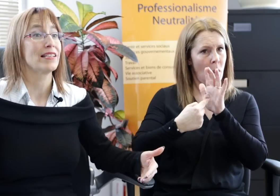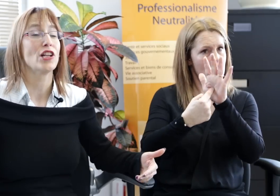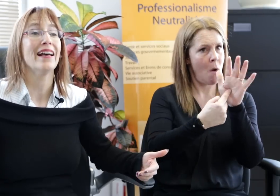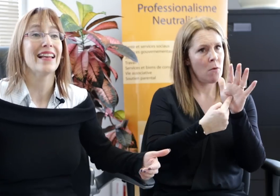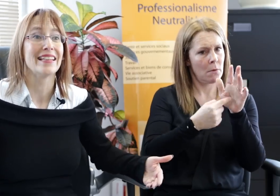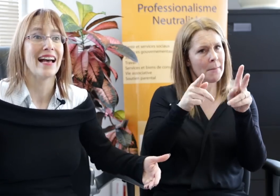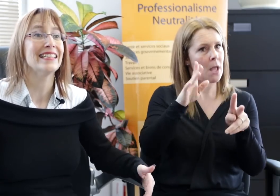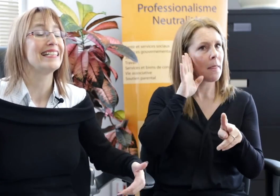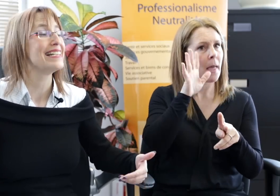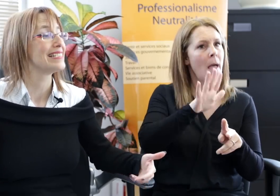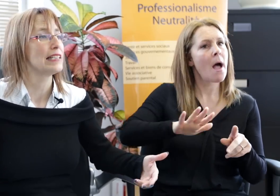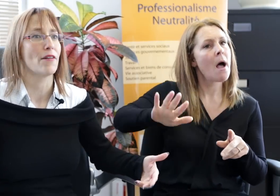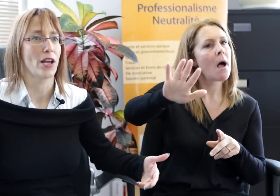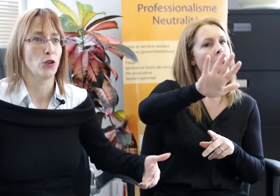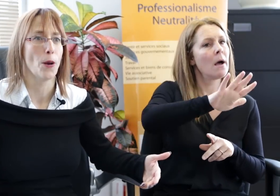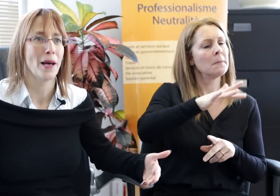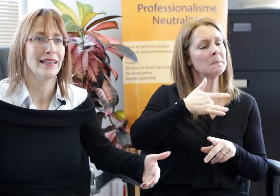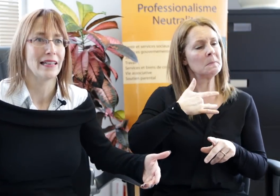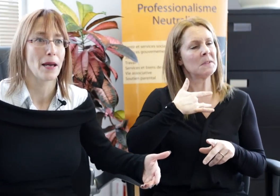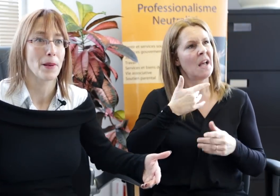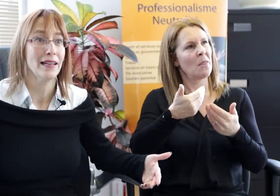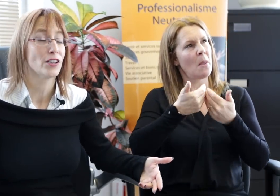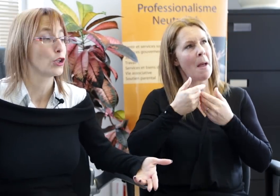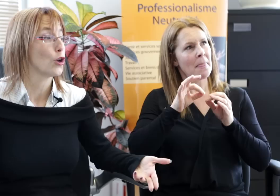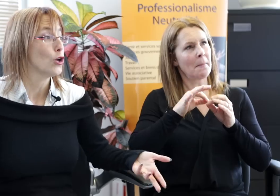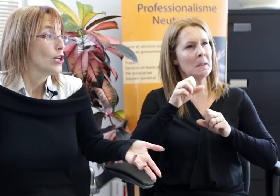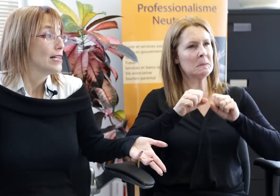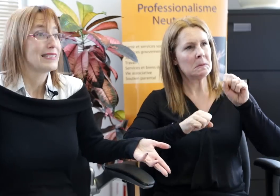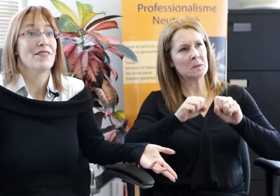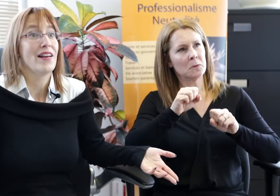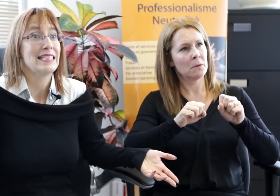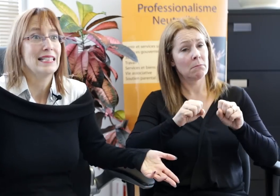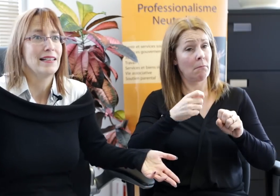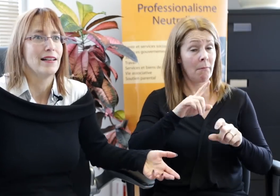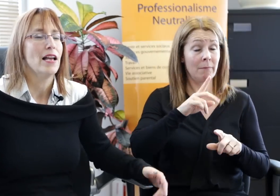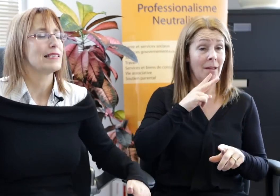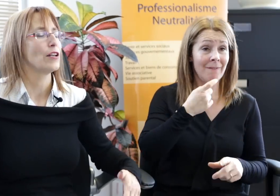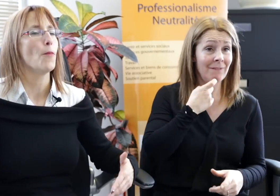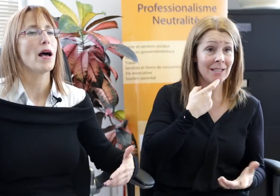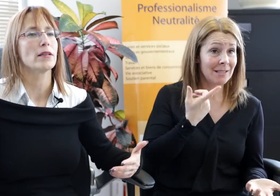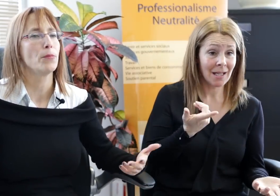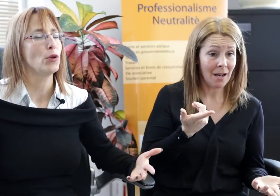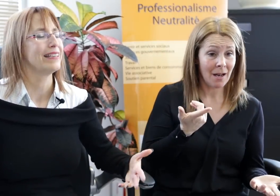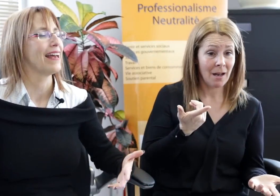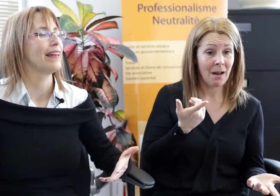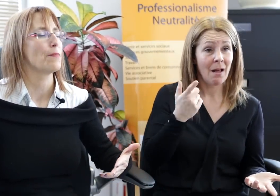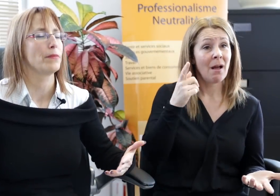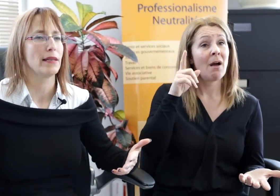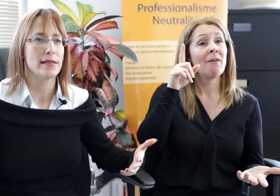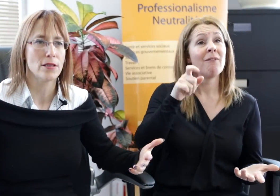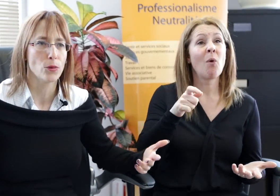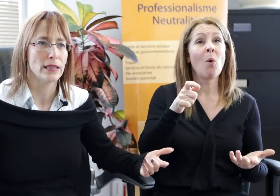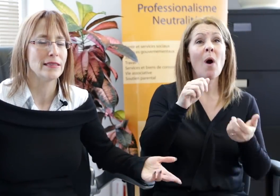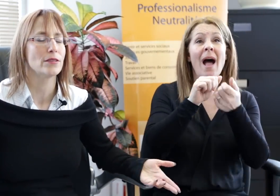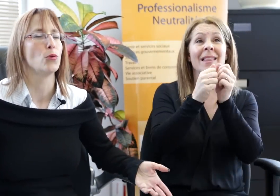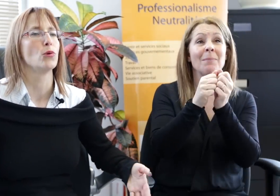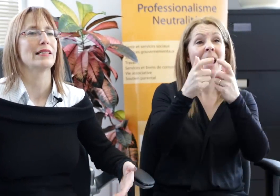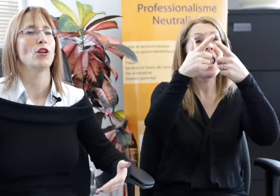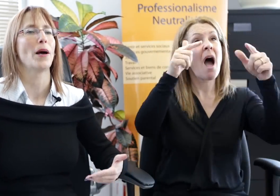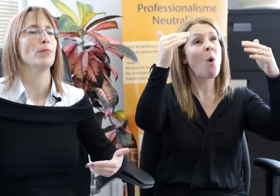personnes entendantes qui hésitent à faire une demande d'interprète que c'est facile, ça ne demande pas d'adapter son discours, ça ne demande